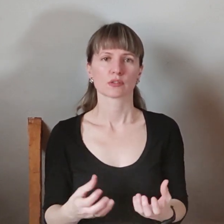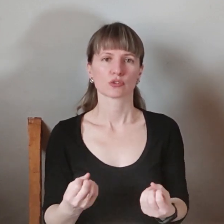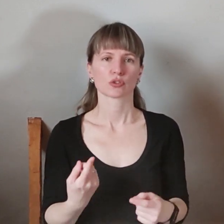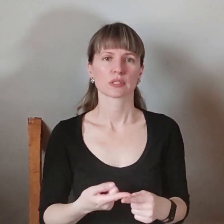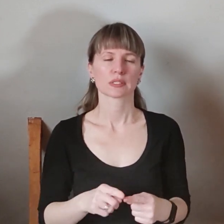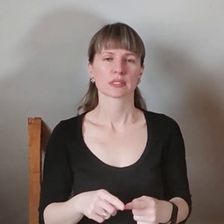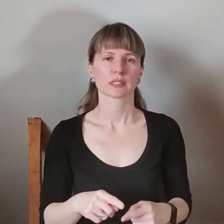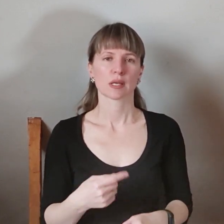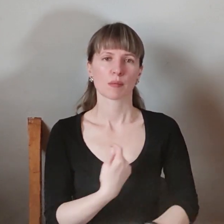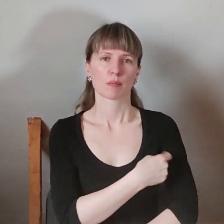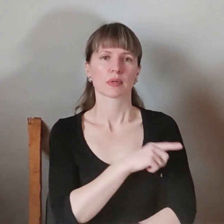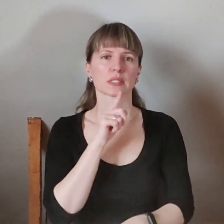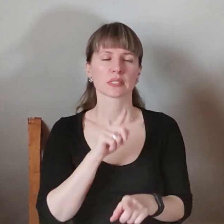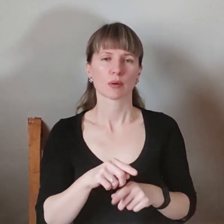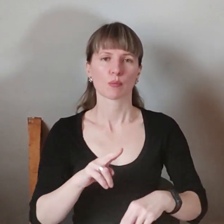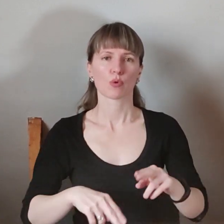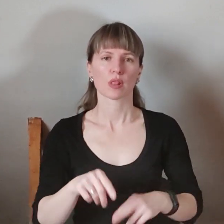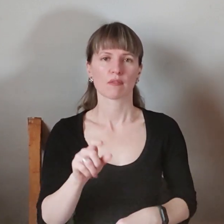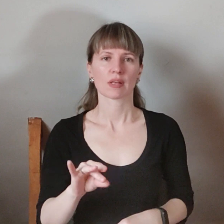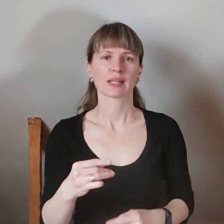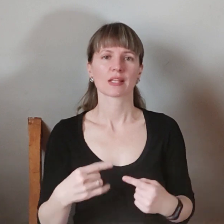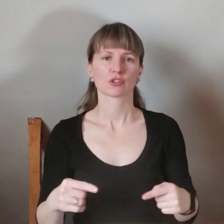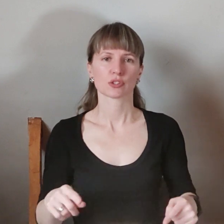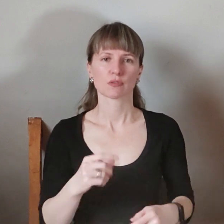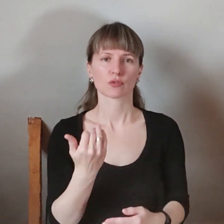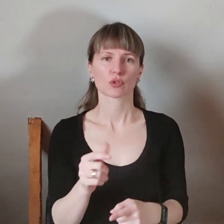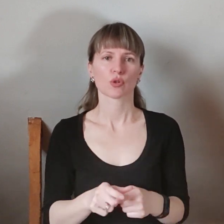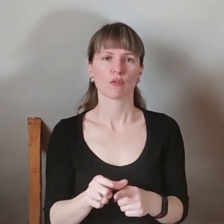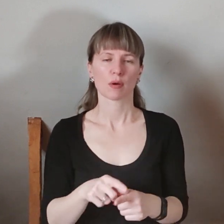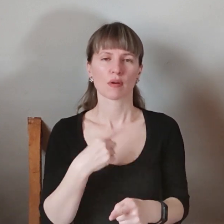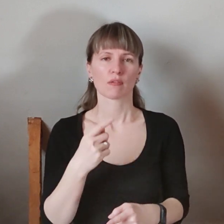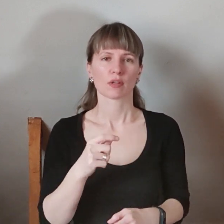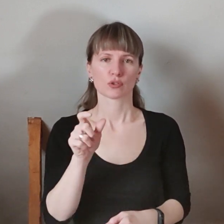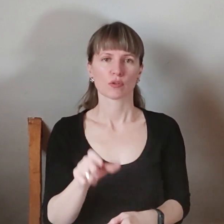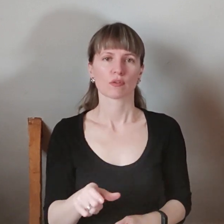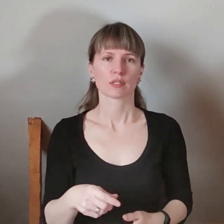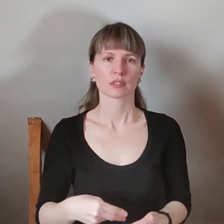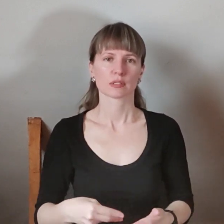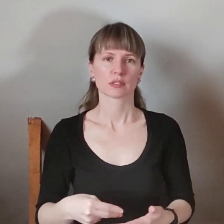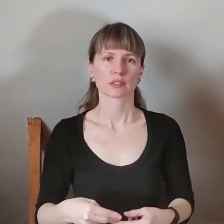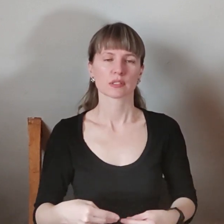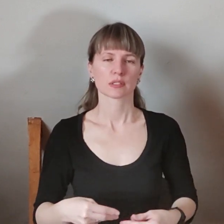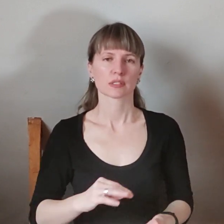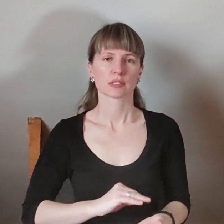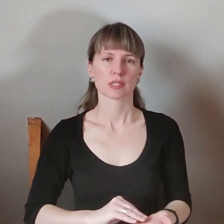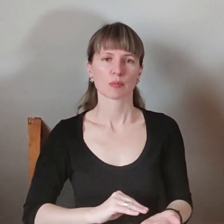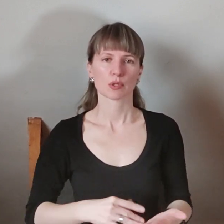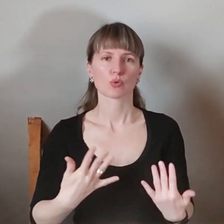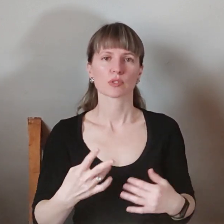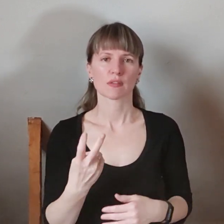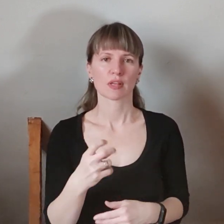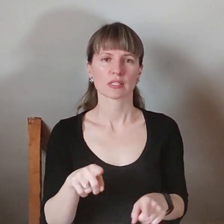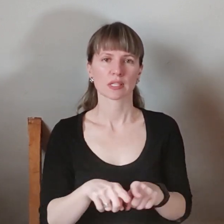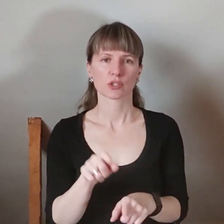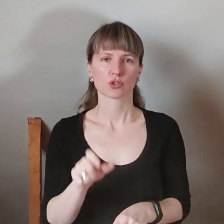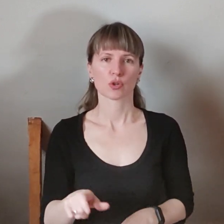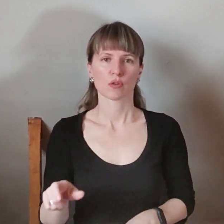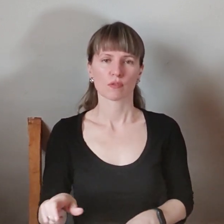медсестри, будівельники та інші. За його словами, як зазначає чоловік, записалися вже близько до муців таких чоловік. Гангболіст